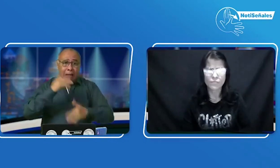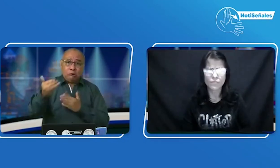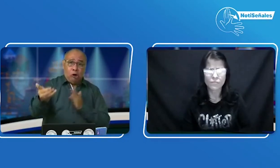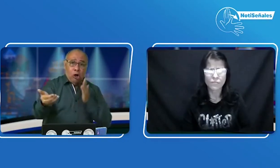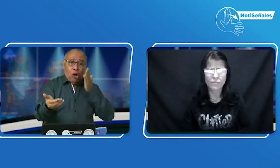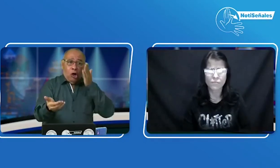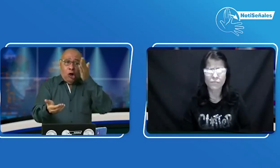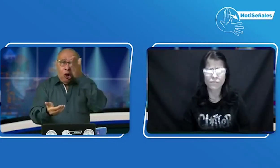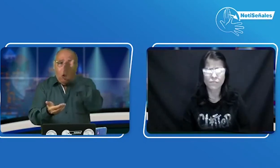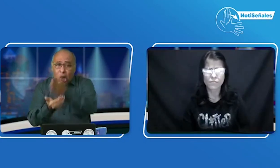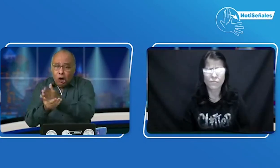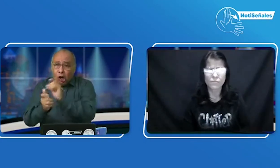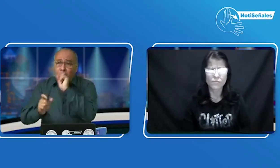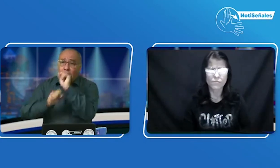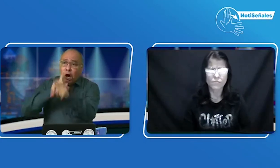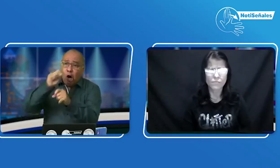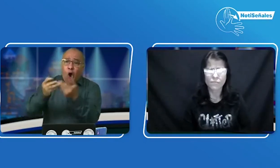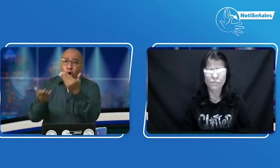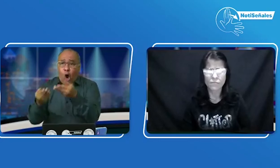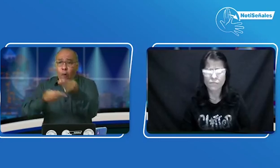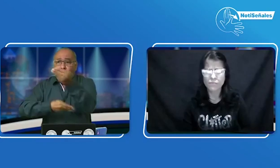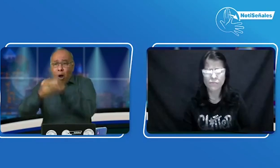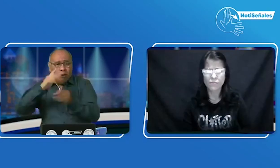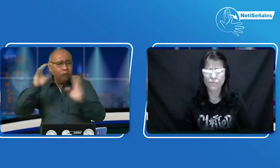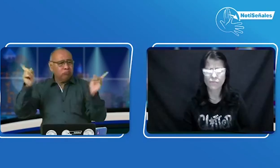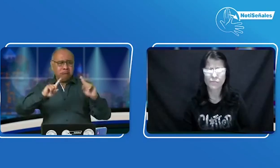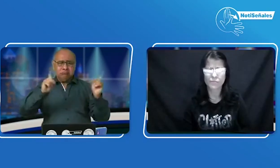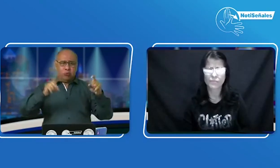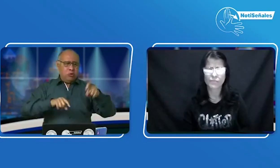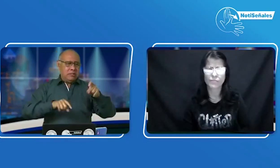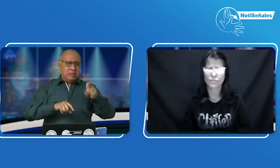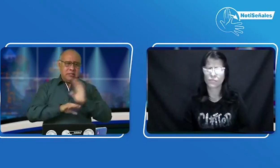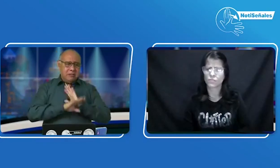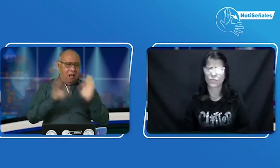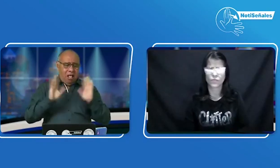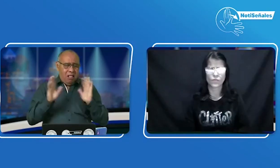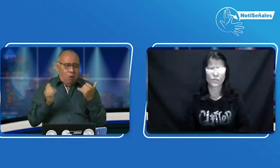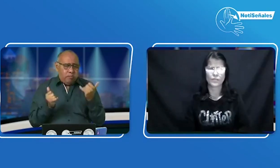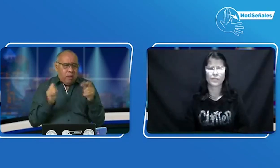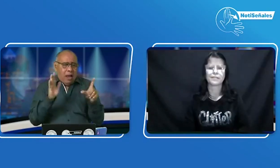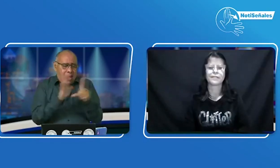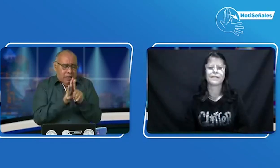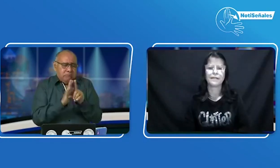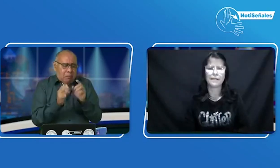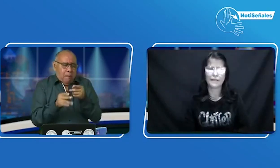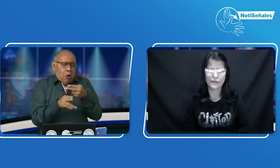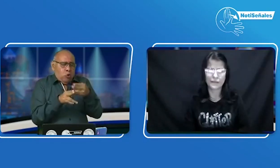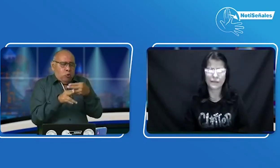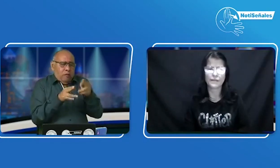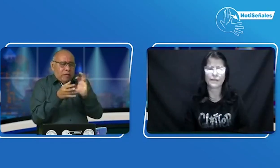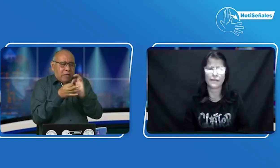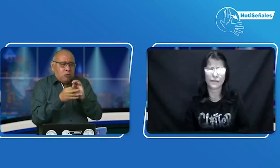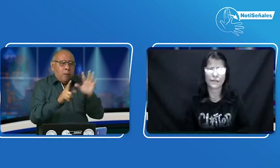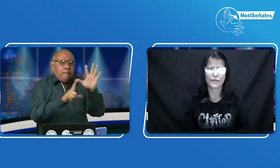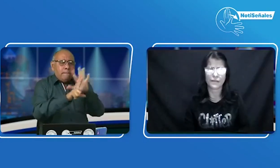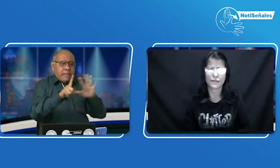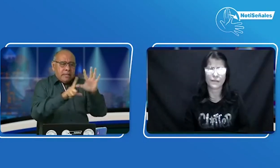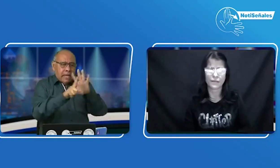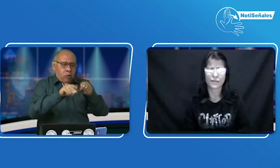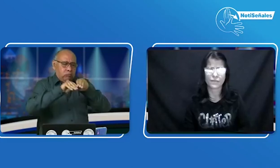extienden por dos años más esas licencias que tenían ese vencimiento pronto. Así que no hay necesidad de hacer